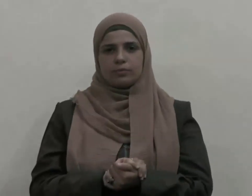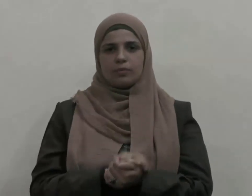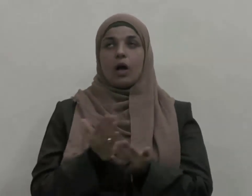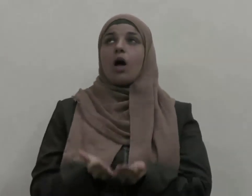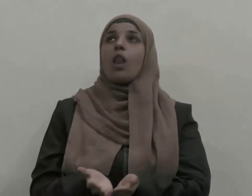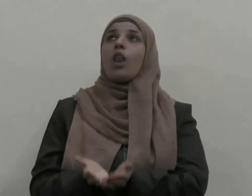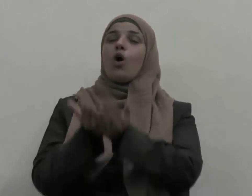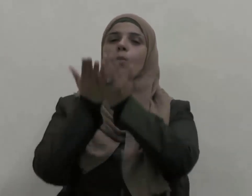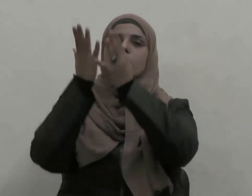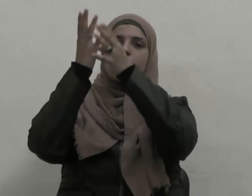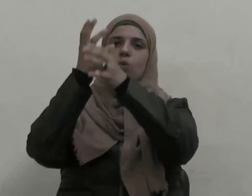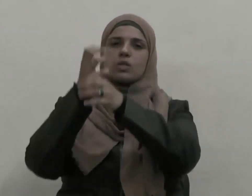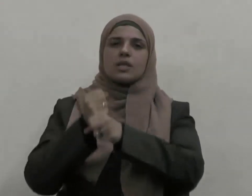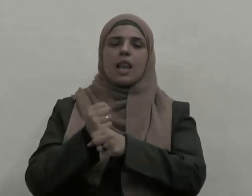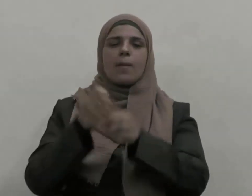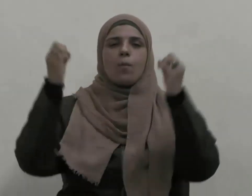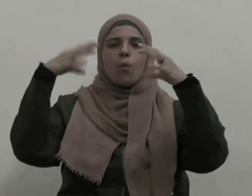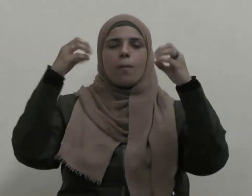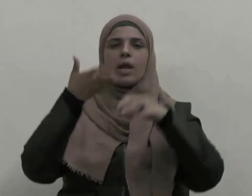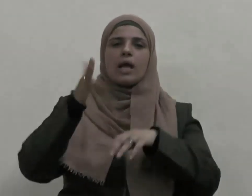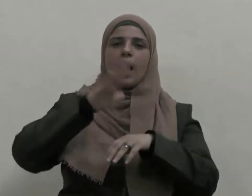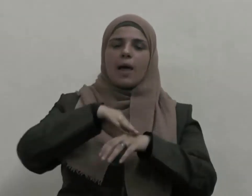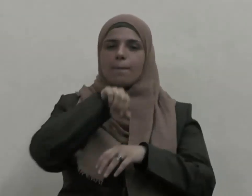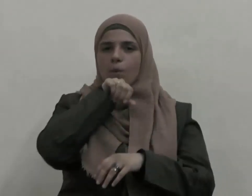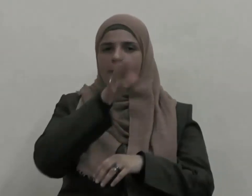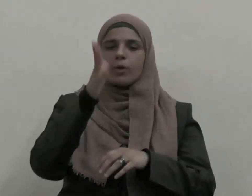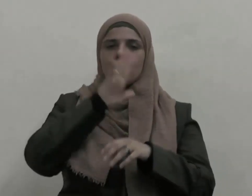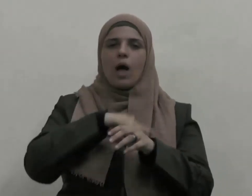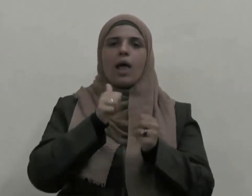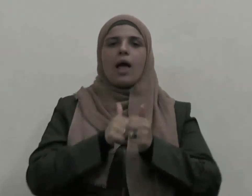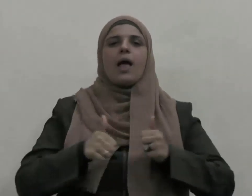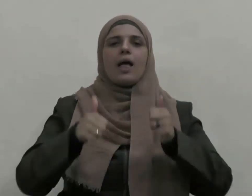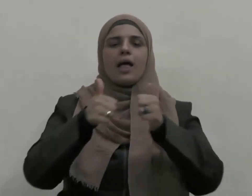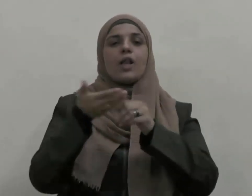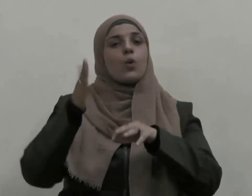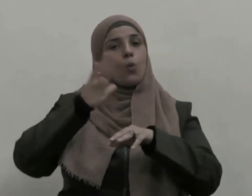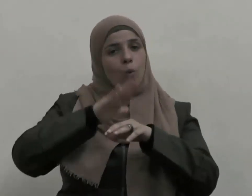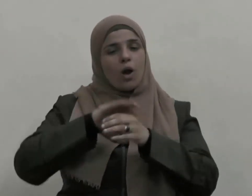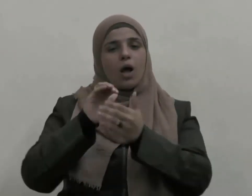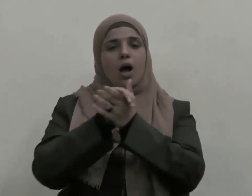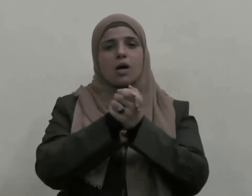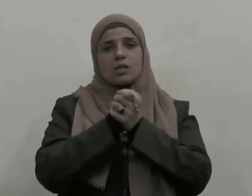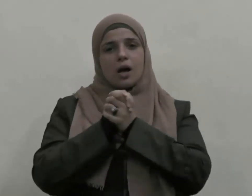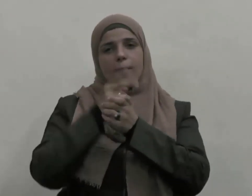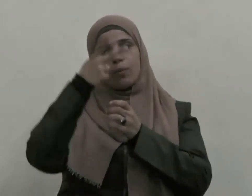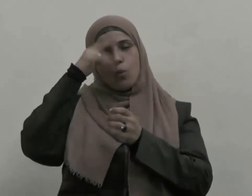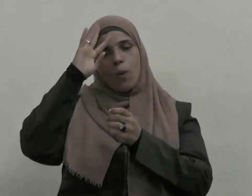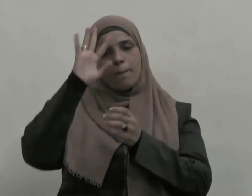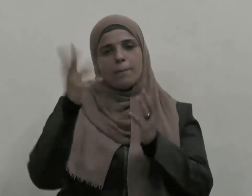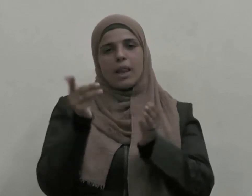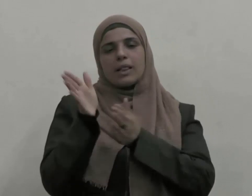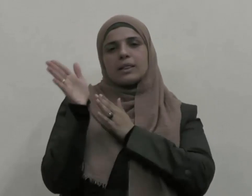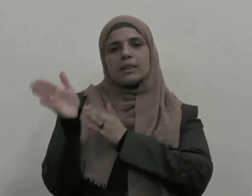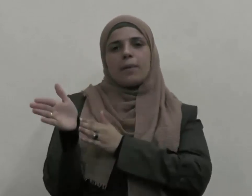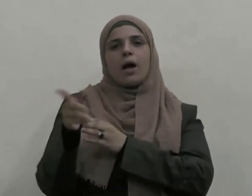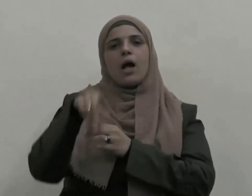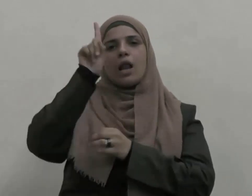وسلم وبارك عليه وعلى آله وصحبه ومن تبعهم بإحسان إلى يوم الدين